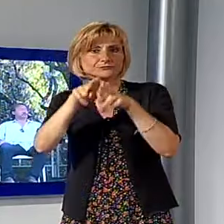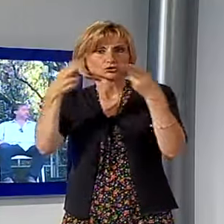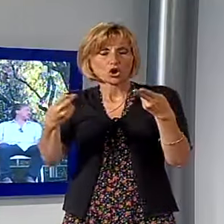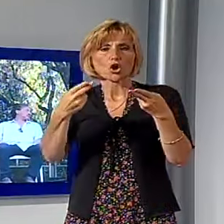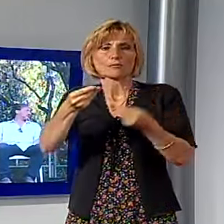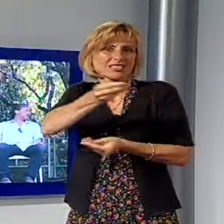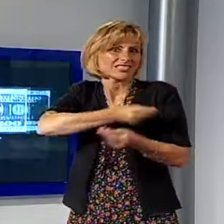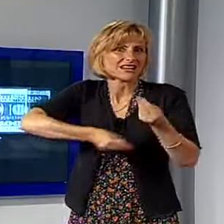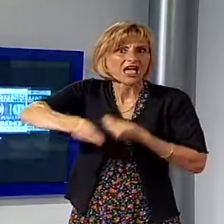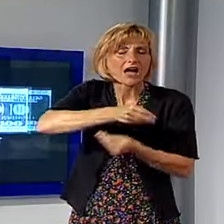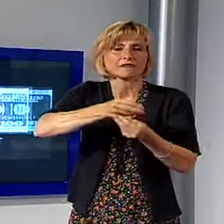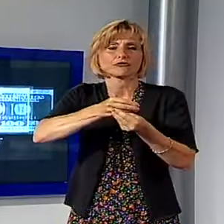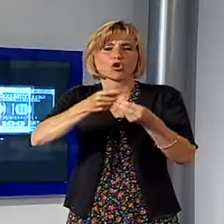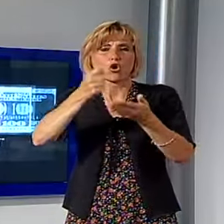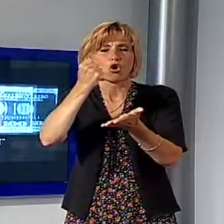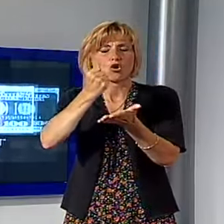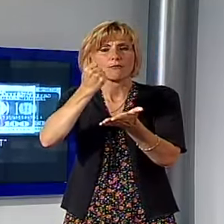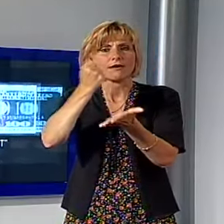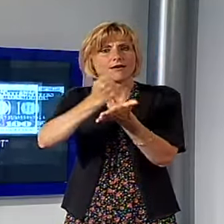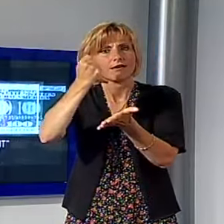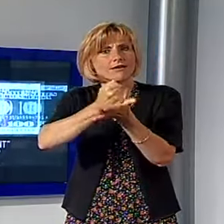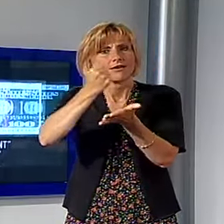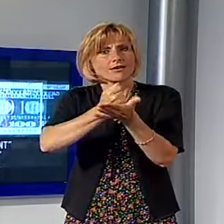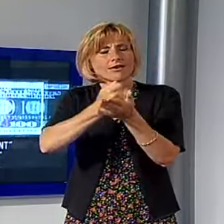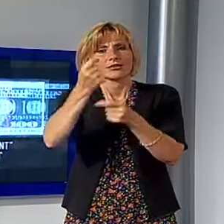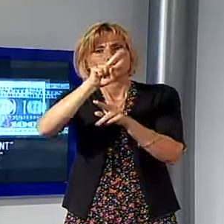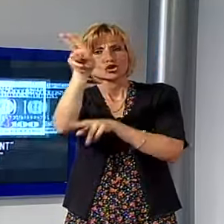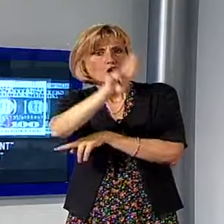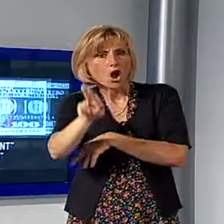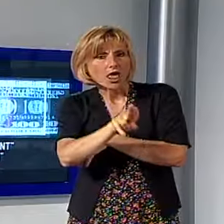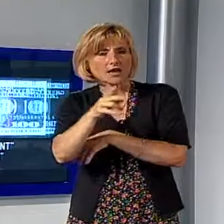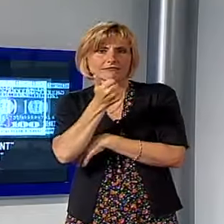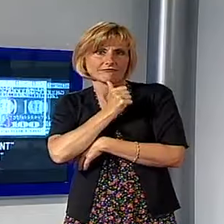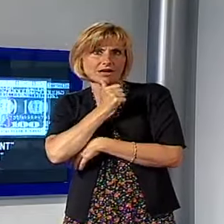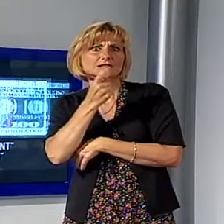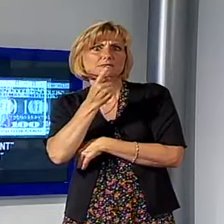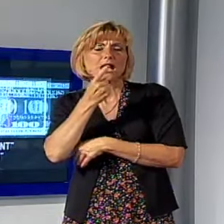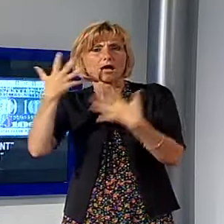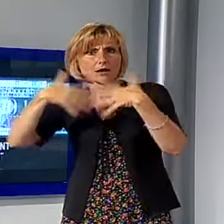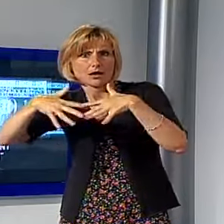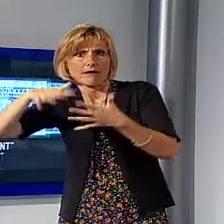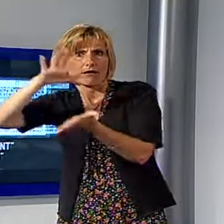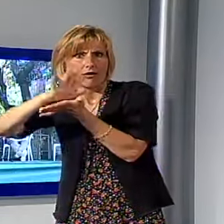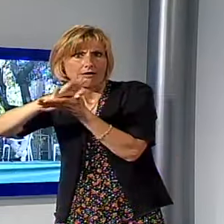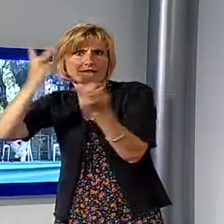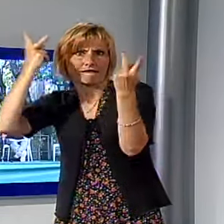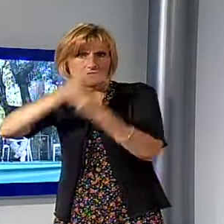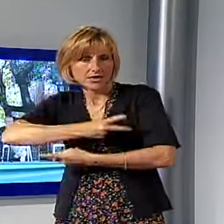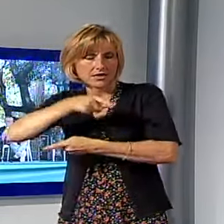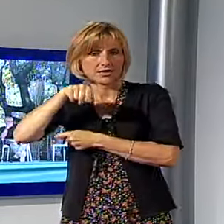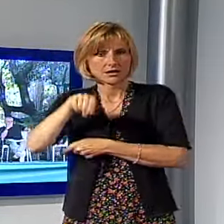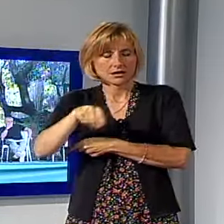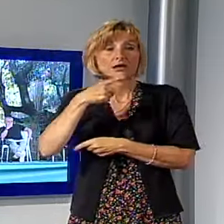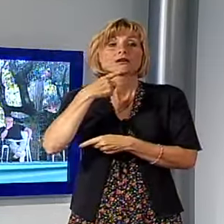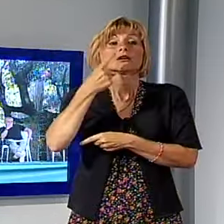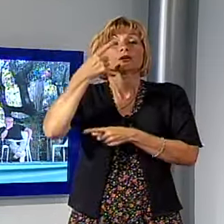falsi ma veri perché vengono stampati in Corea del Nord, cioè illegalmente, ma con strumenti poligrafici originali, ad avallare l